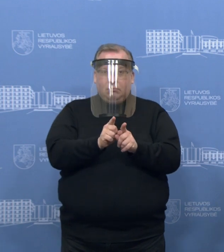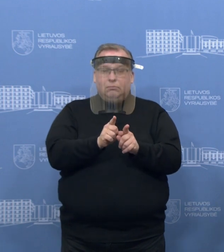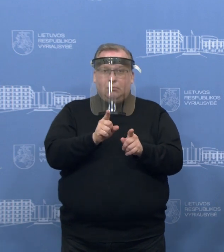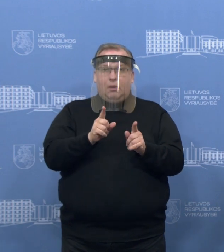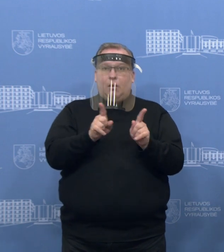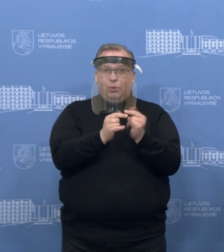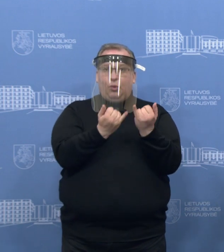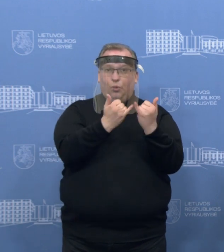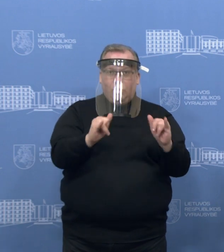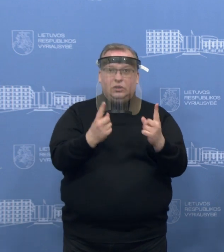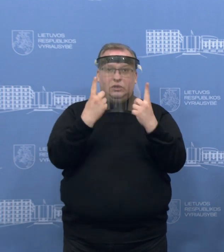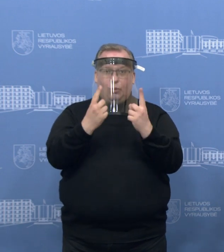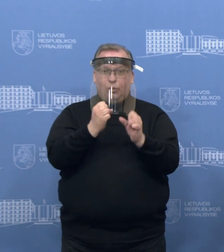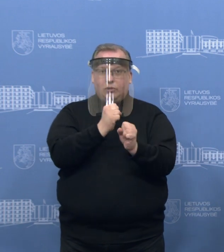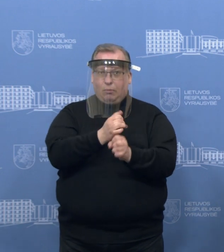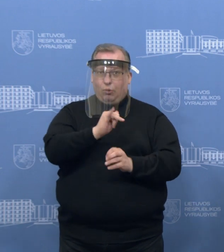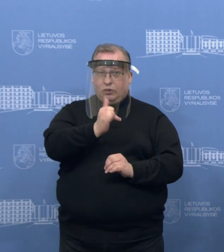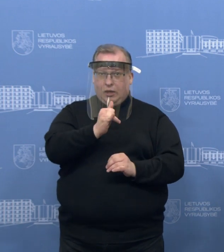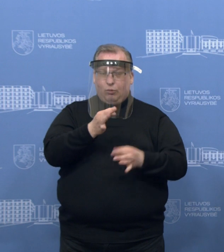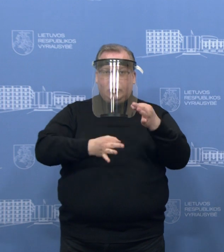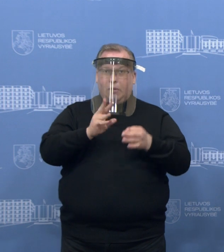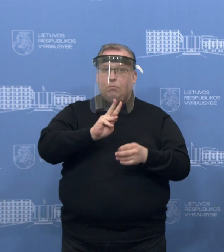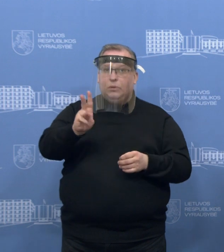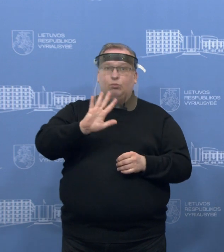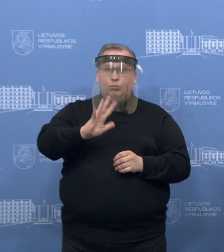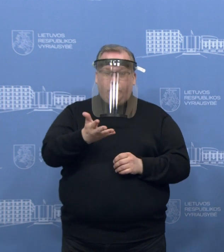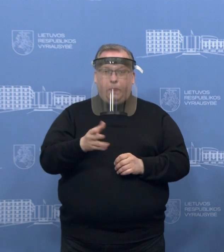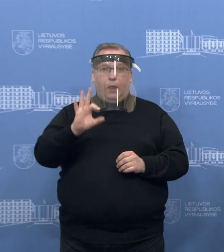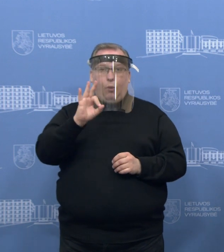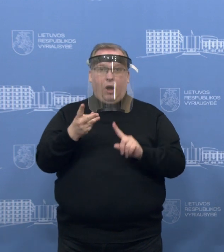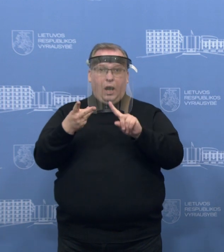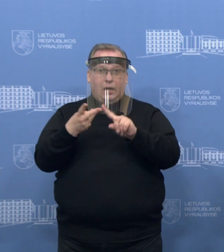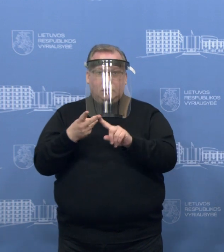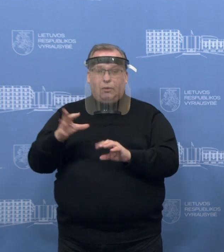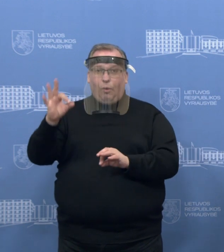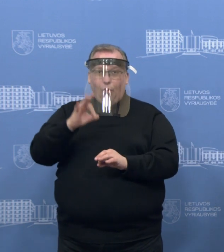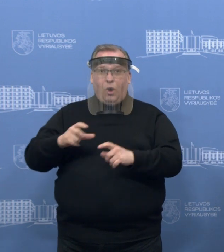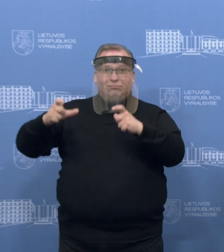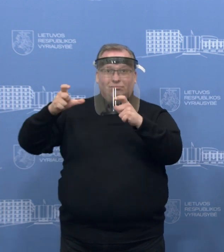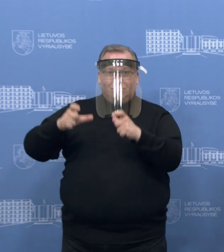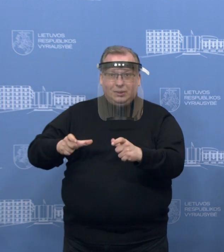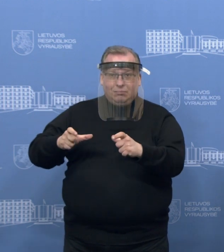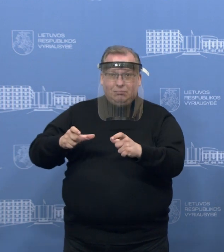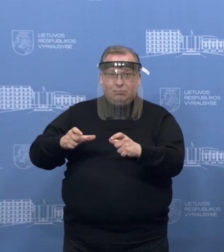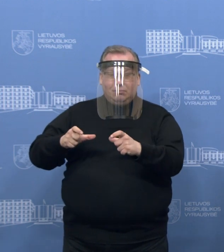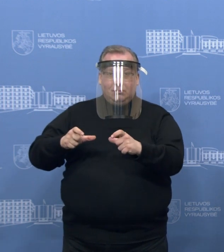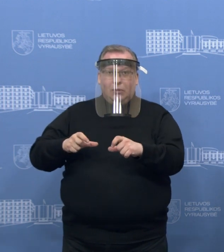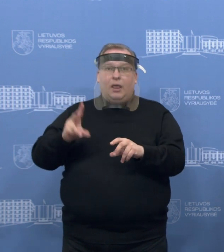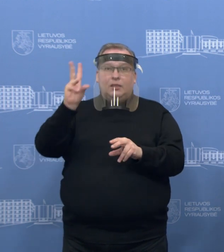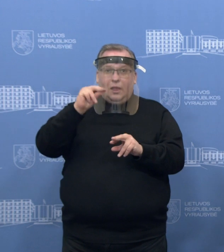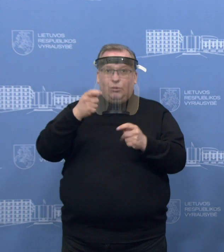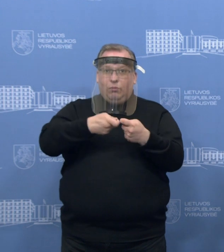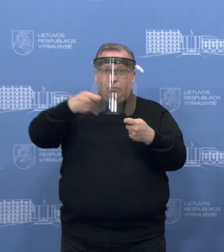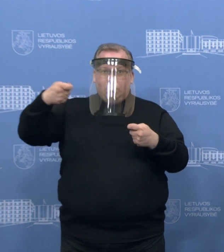sakantinkamos ir saugios darbo sąlygos. Antrasis būtų klausimas apie karantino galimą termino pratesimą